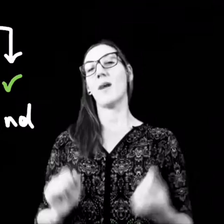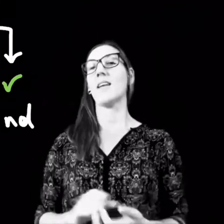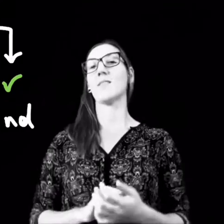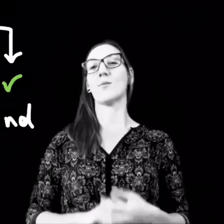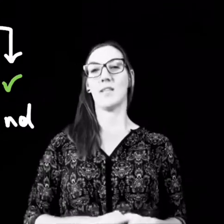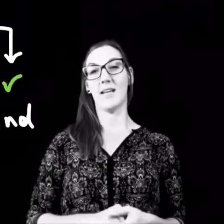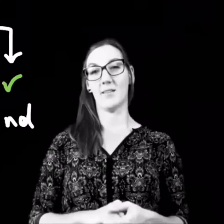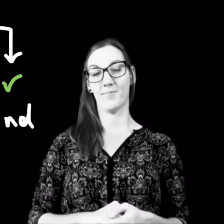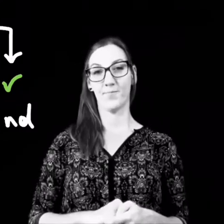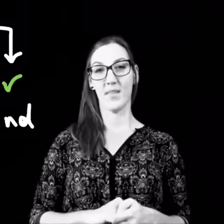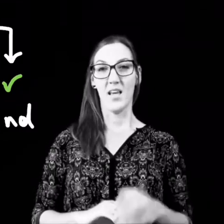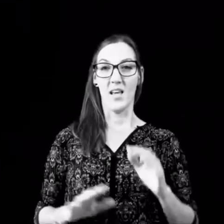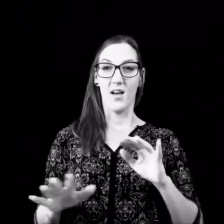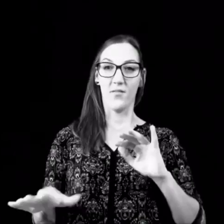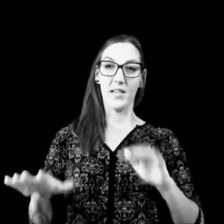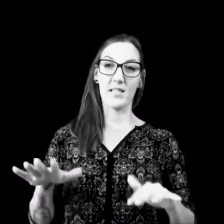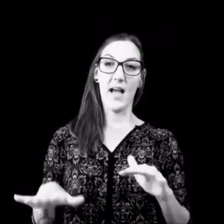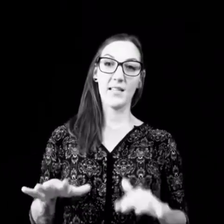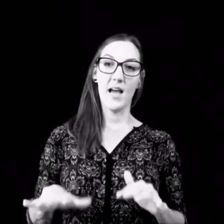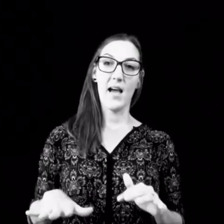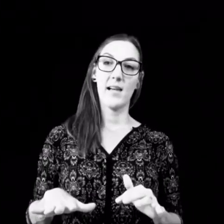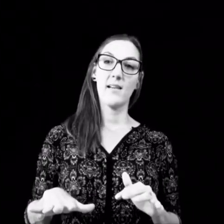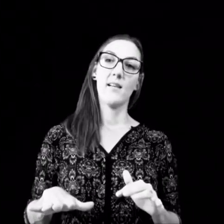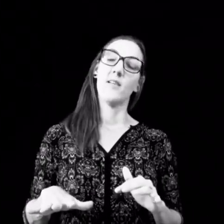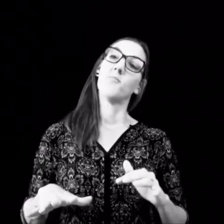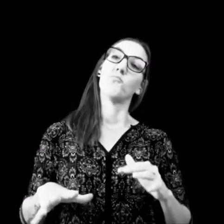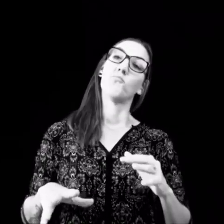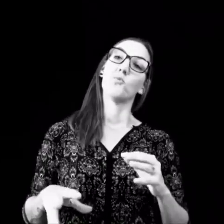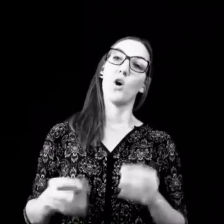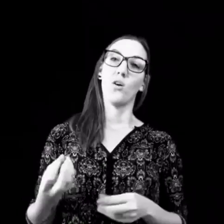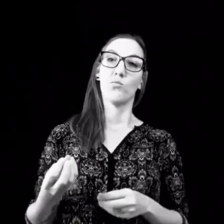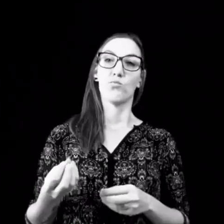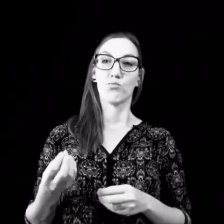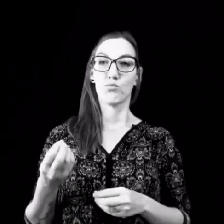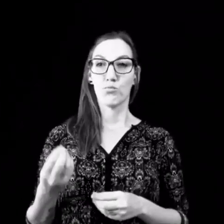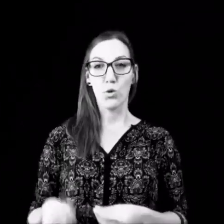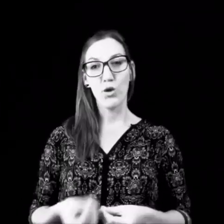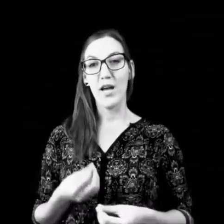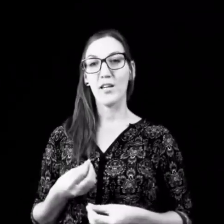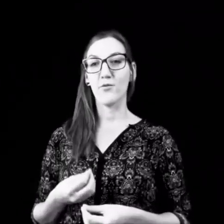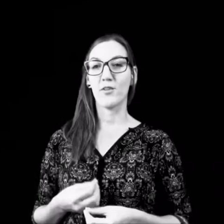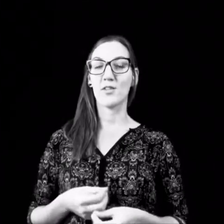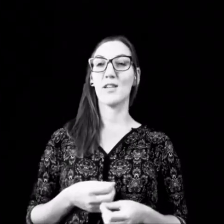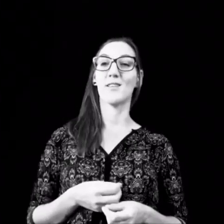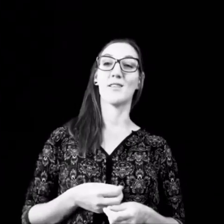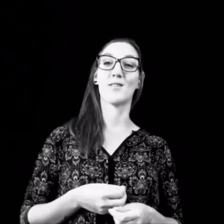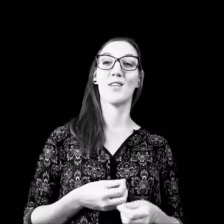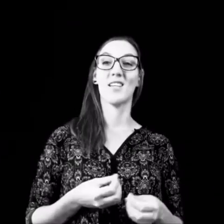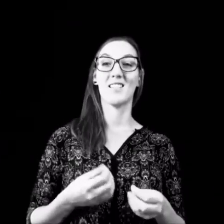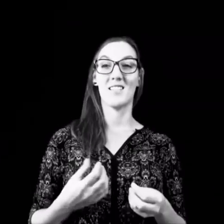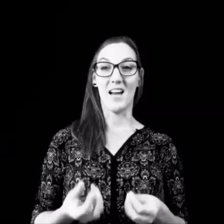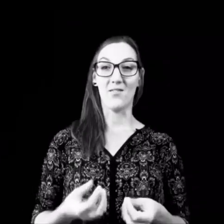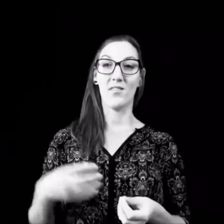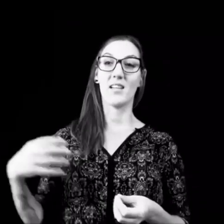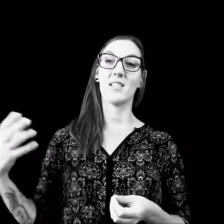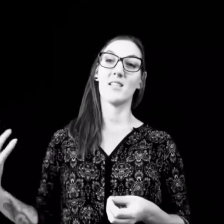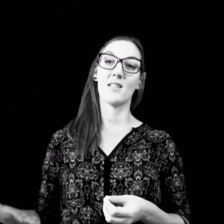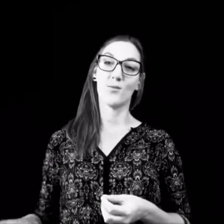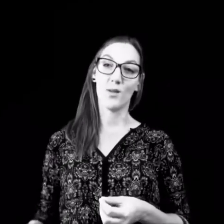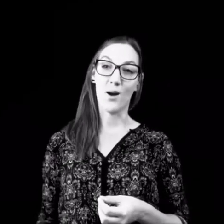meine Gesundheit. Und wenn jetzt ein Teil ohne Häkchen versehen ist, dann wirkt sich das natürlich auch